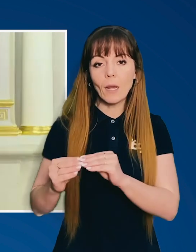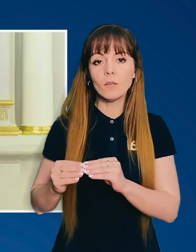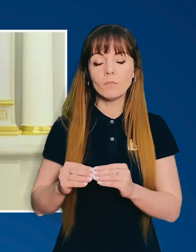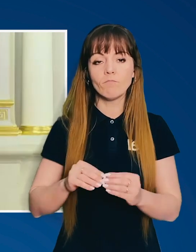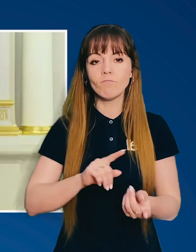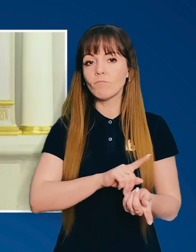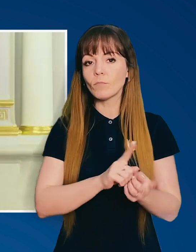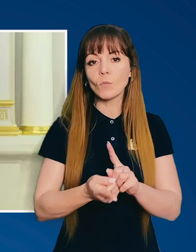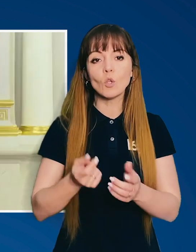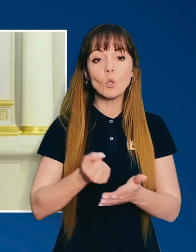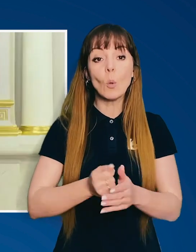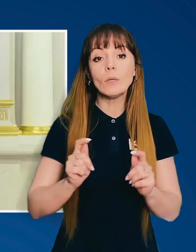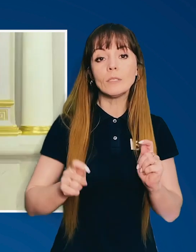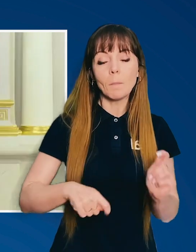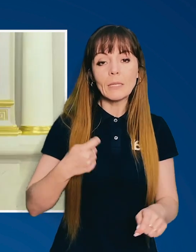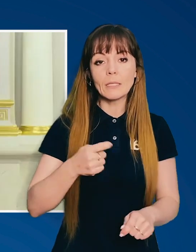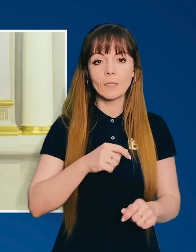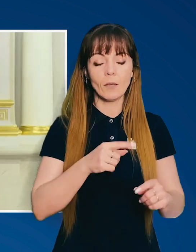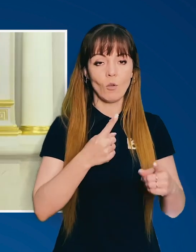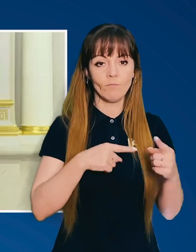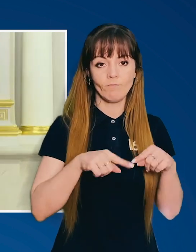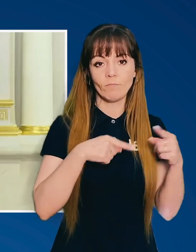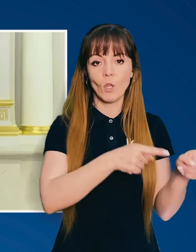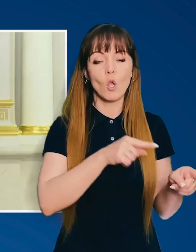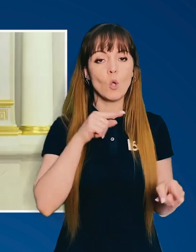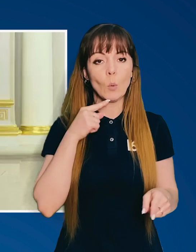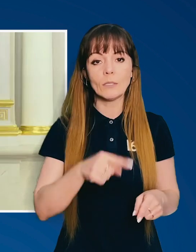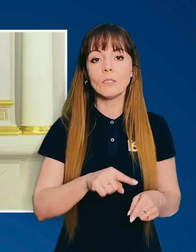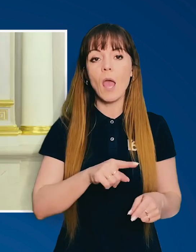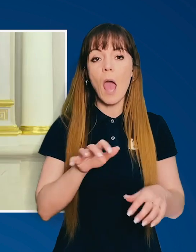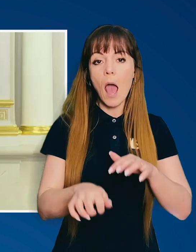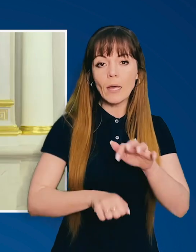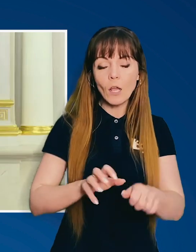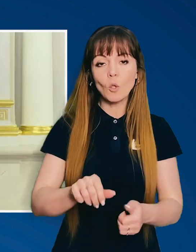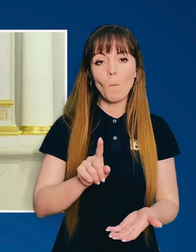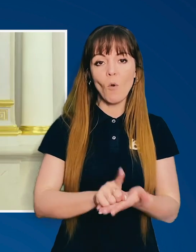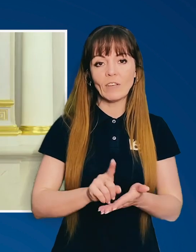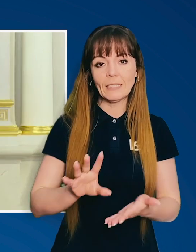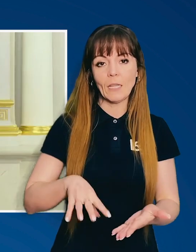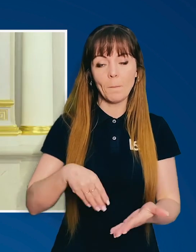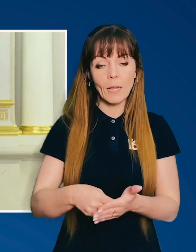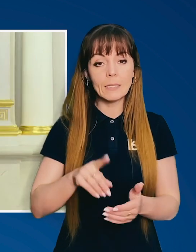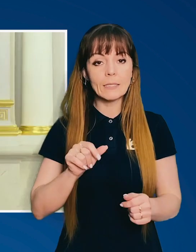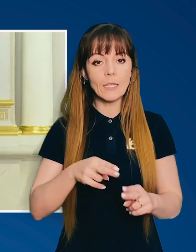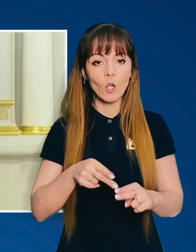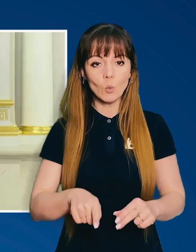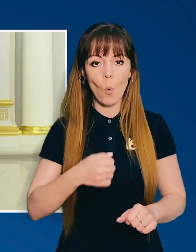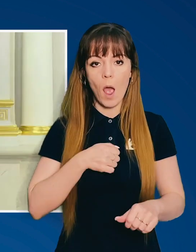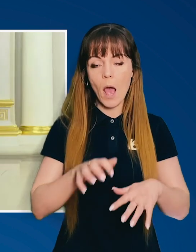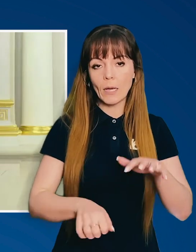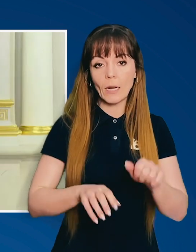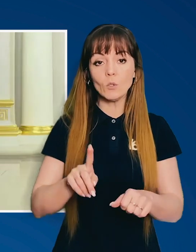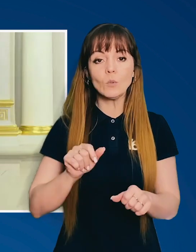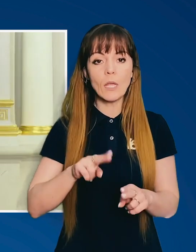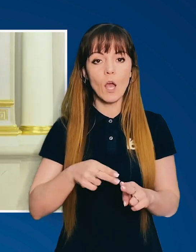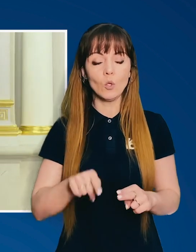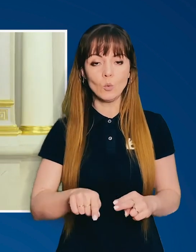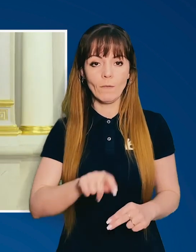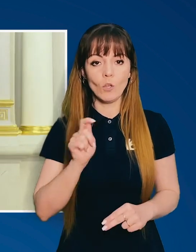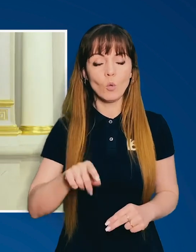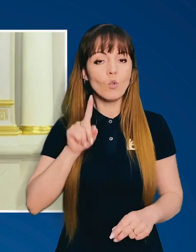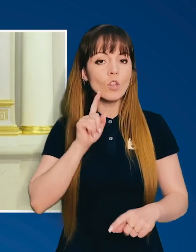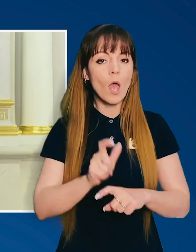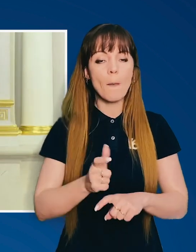глобальної стабільності призведуть до збитків самої ж Росії. Агресор повинен заплатити за цю агресію,